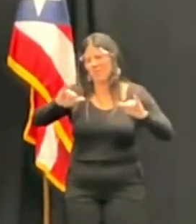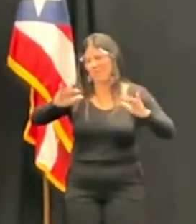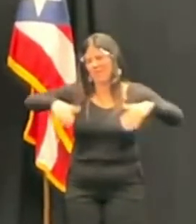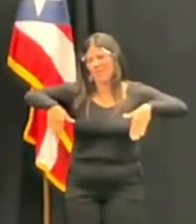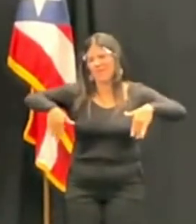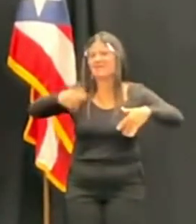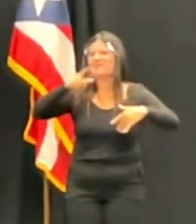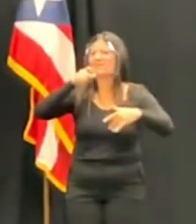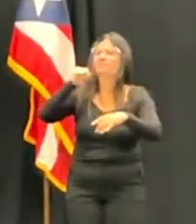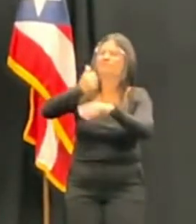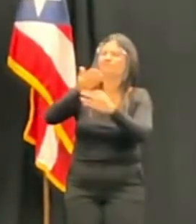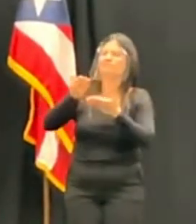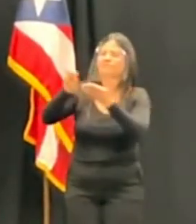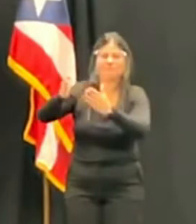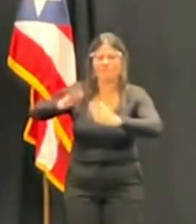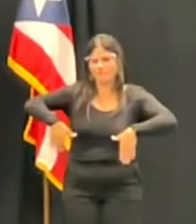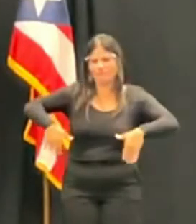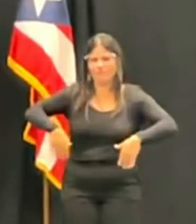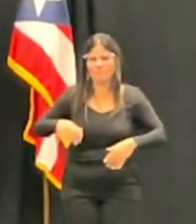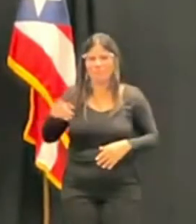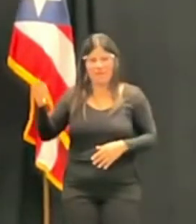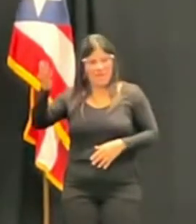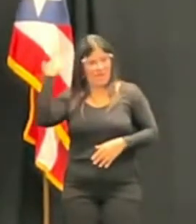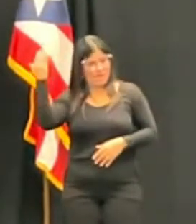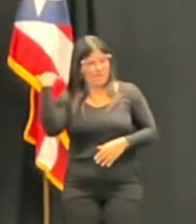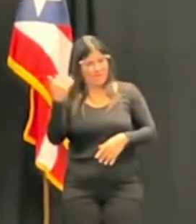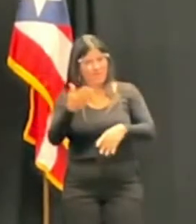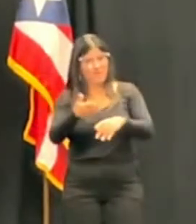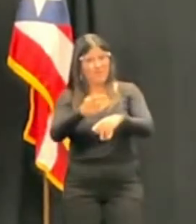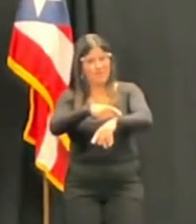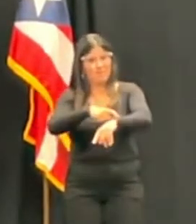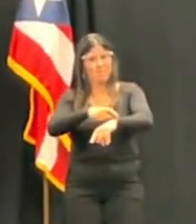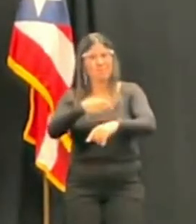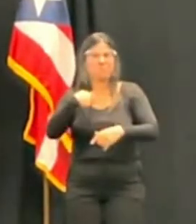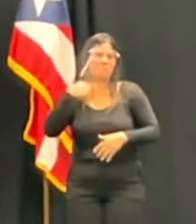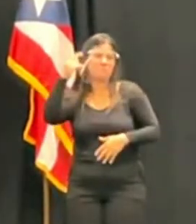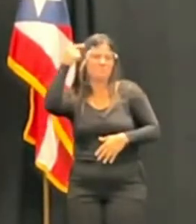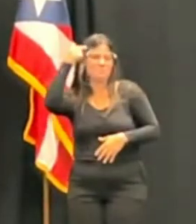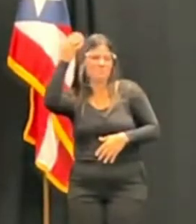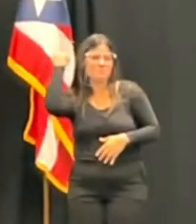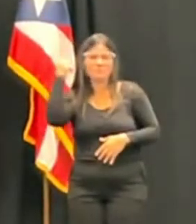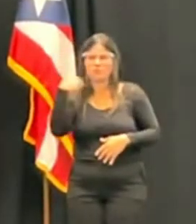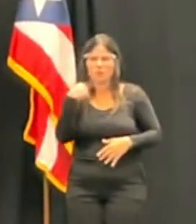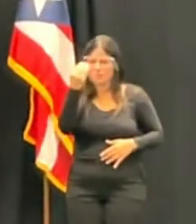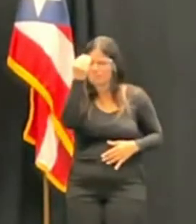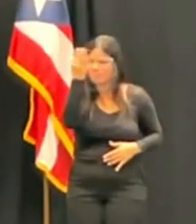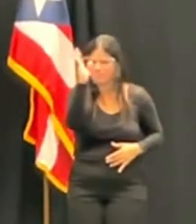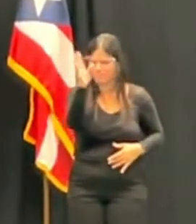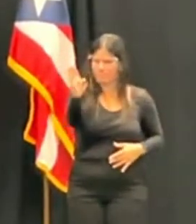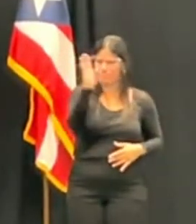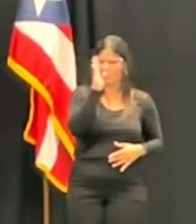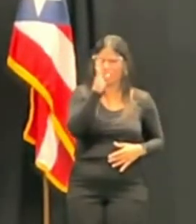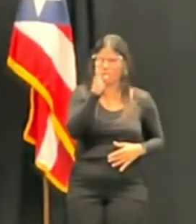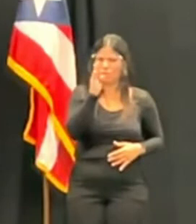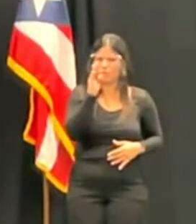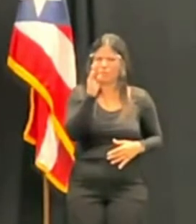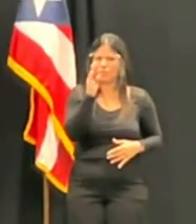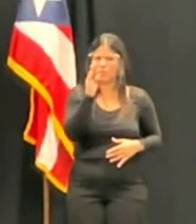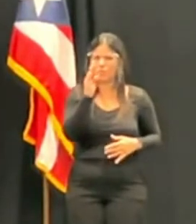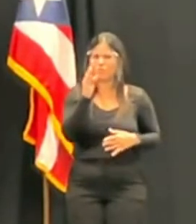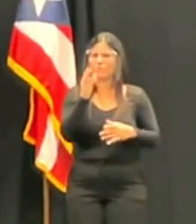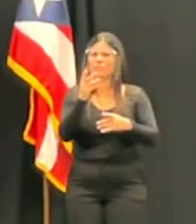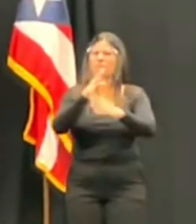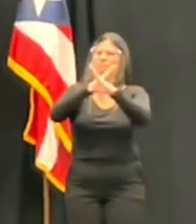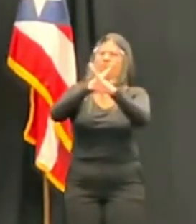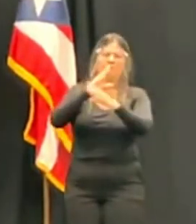ni posterior, ¿verdad? Directamente no me ha manifestado que tenga ninguna objeción a este nombramiento. Así que en ese sentido